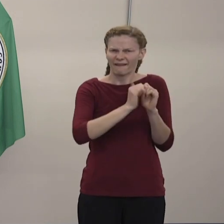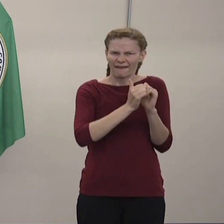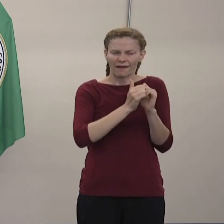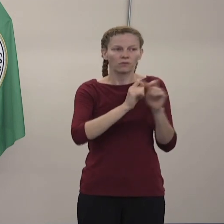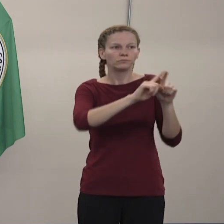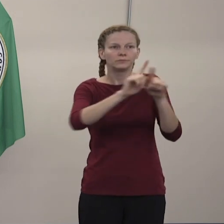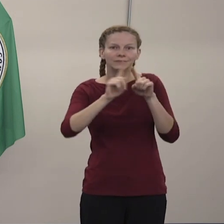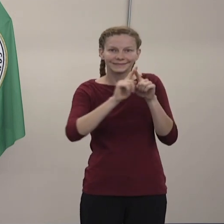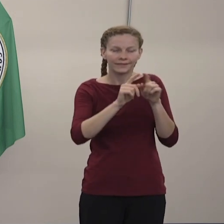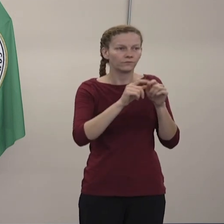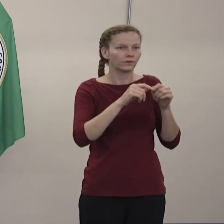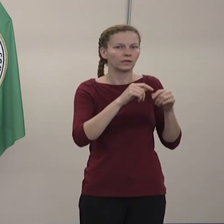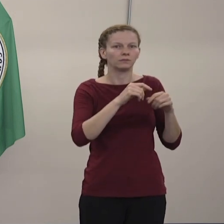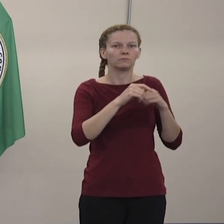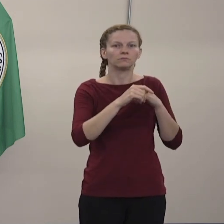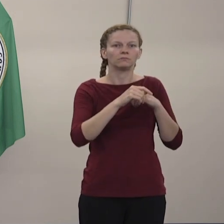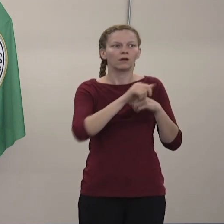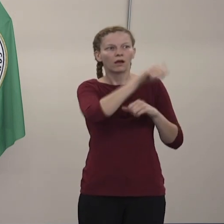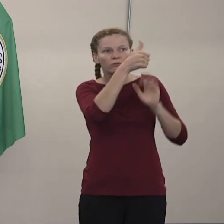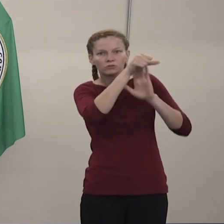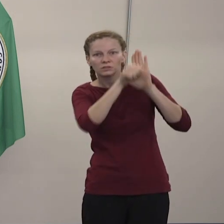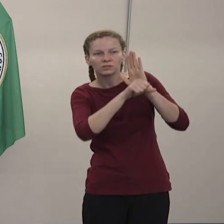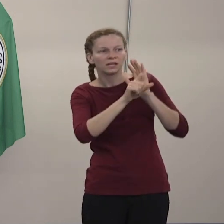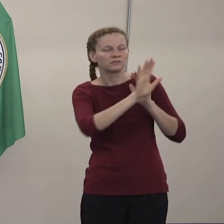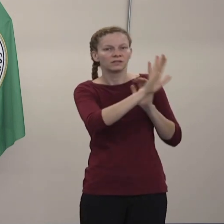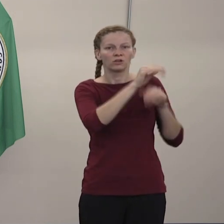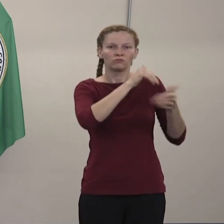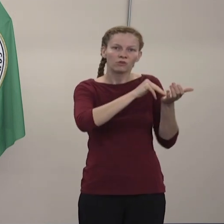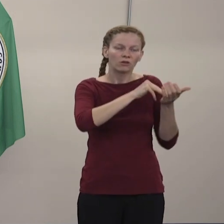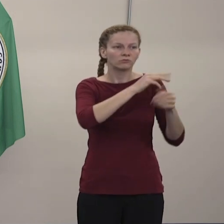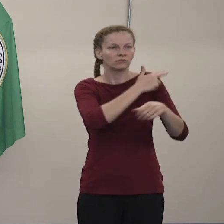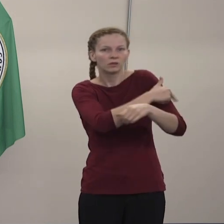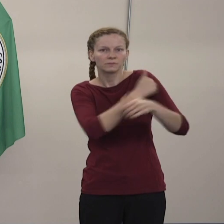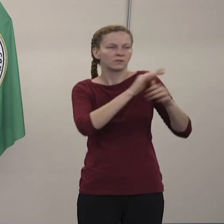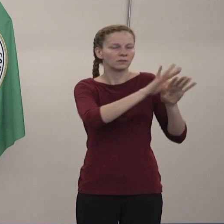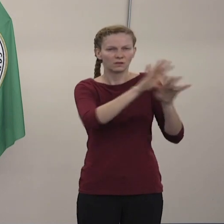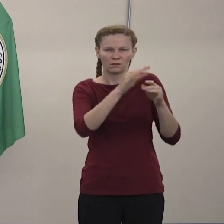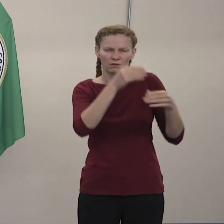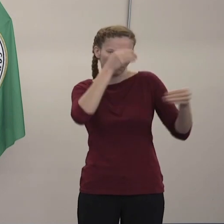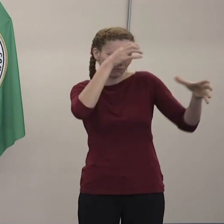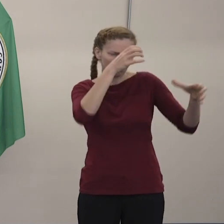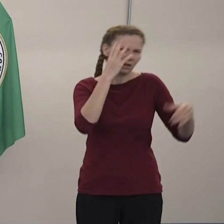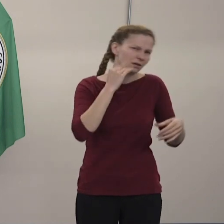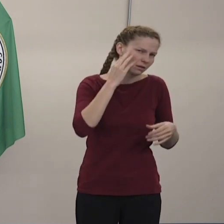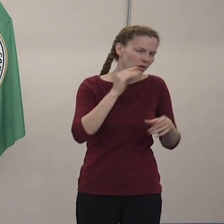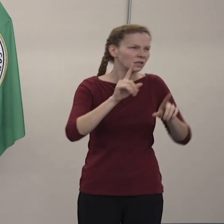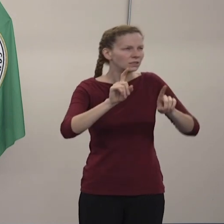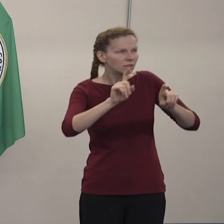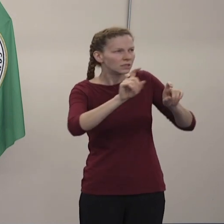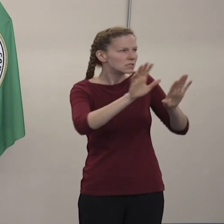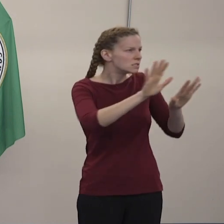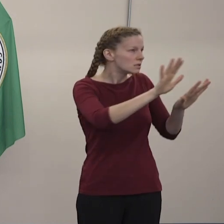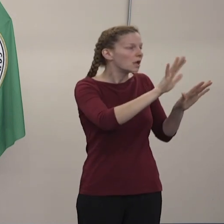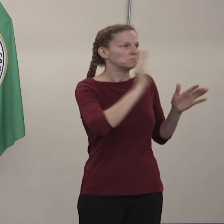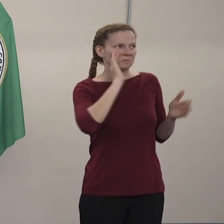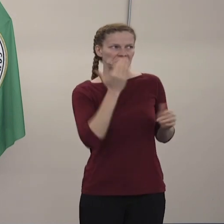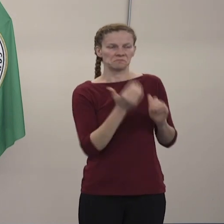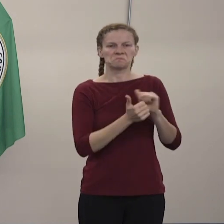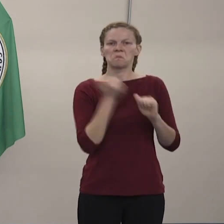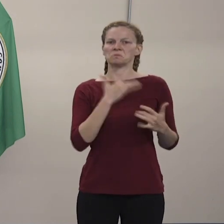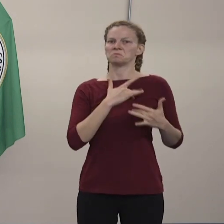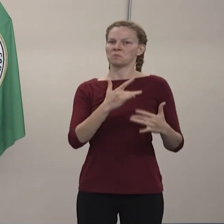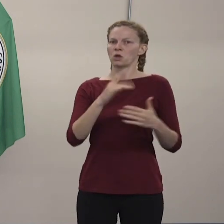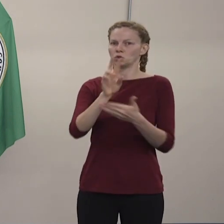en el país están recomendando que salgan cada dos semanas las pruebas.